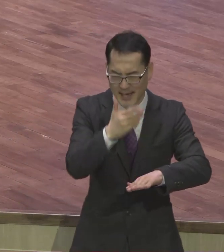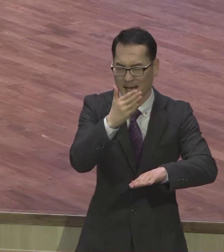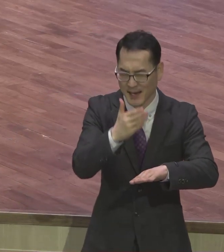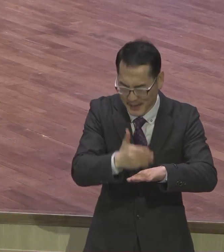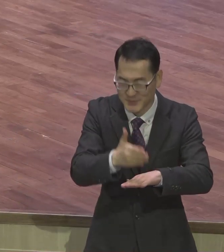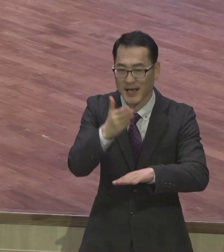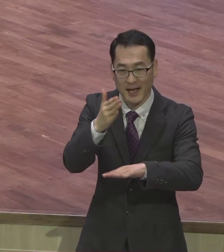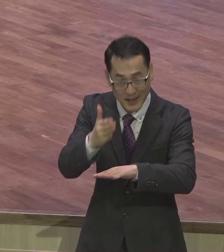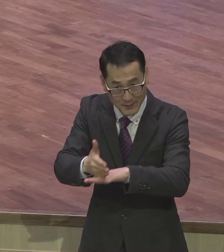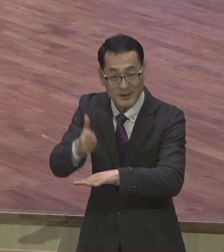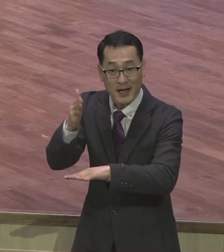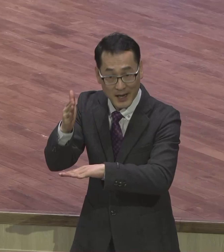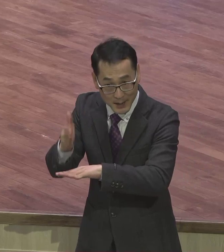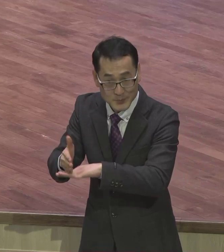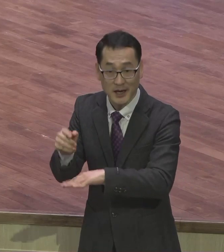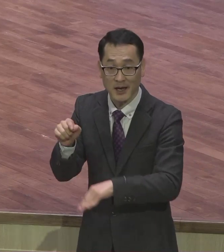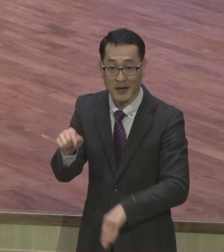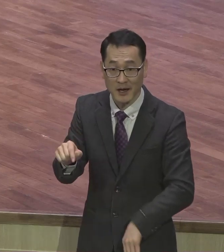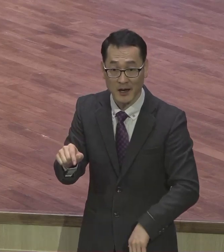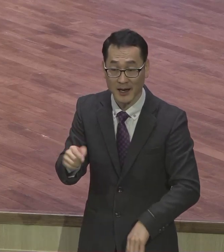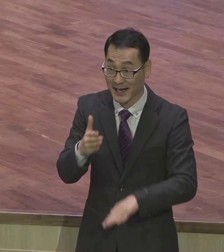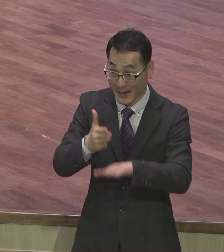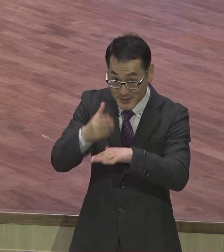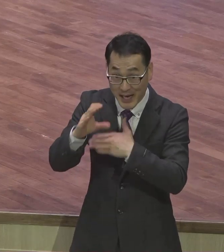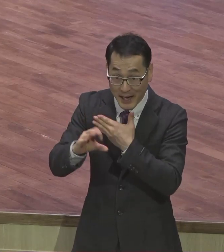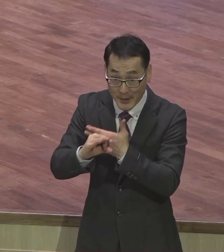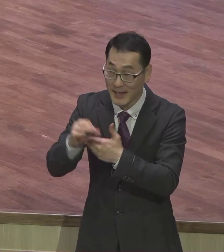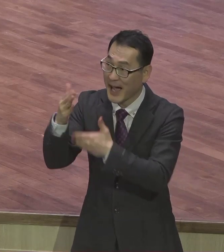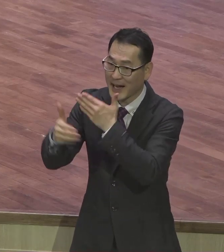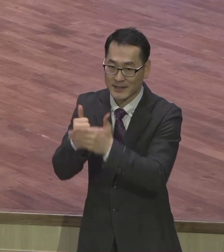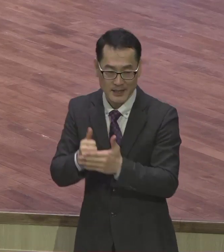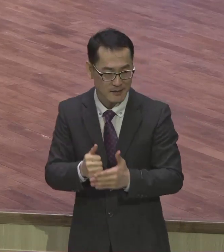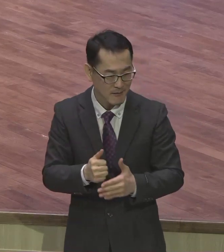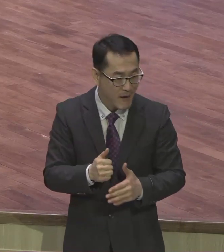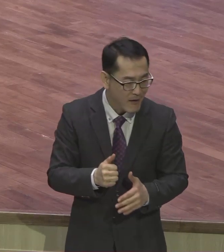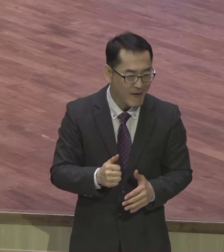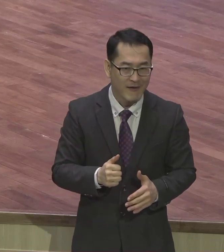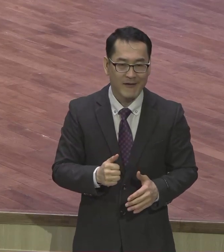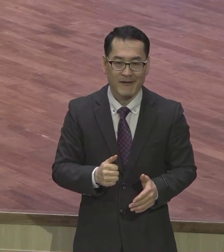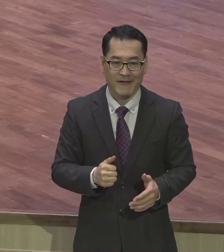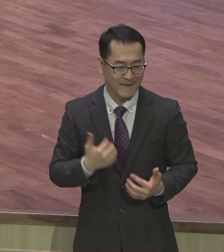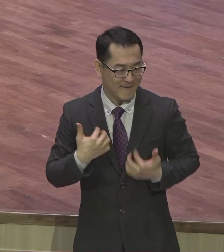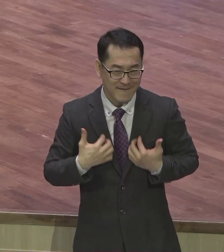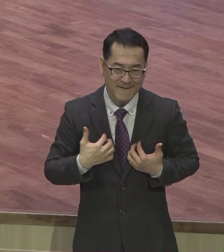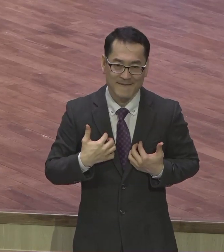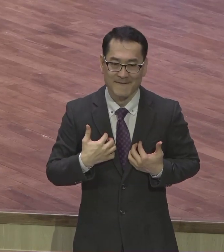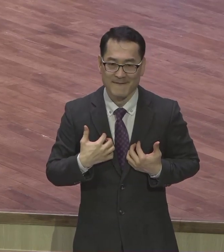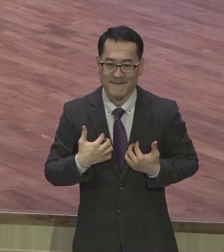응답이 속에 있어요. 감사하면 하나님 먼저 반응하십니다. 아시겠어요? 하나님 감사합니다만 하나님 반응하신다니까요.